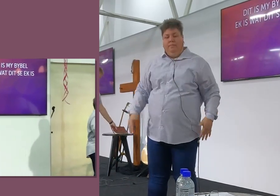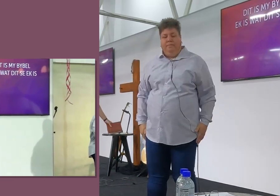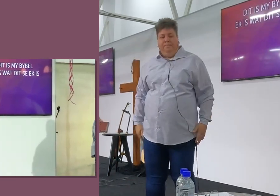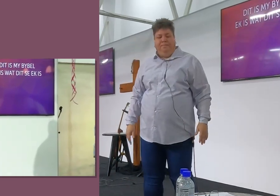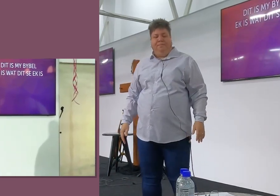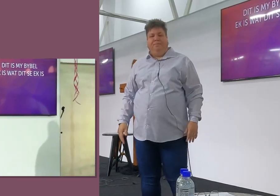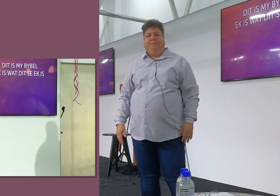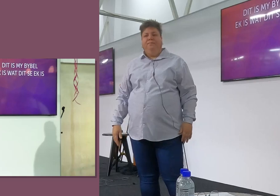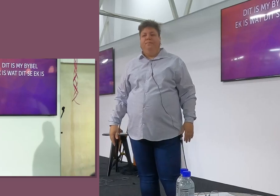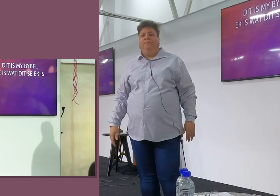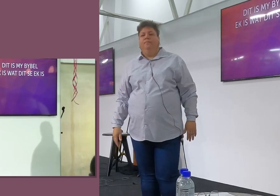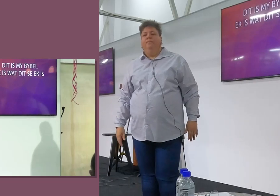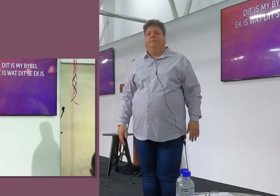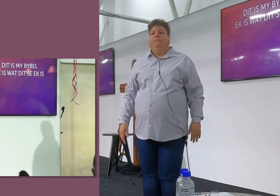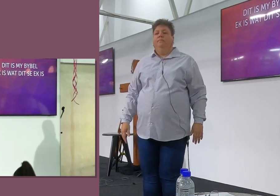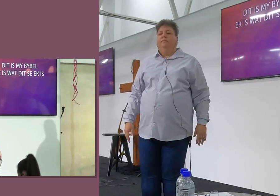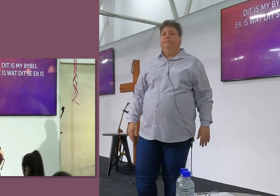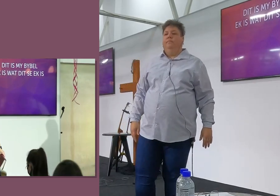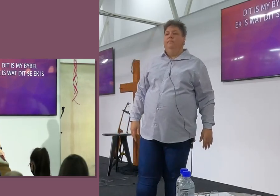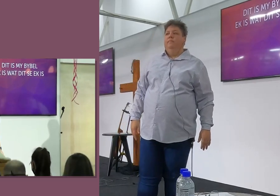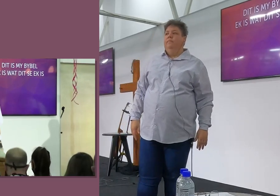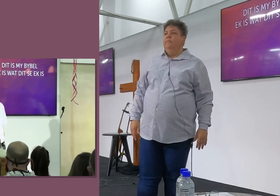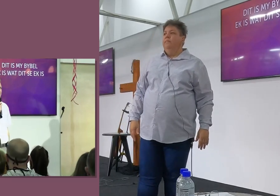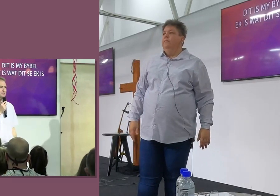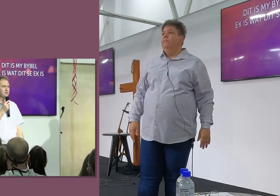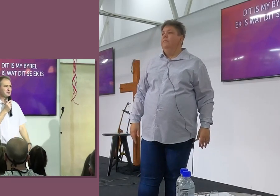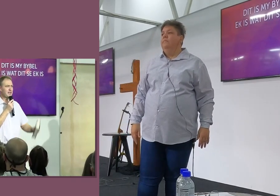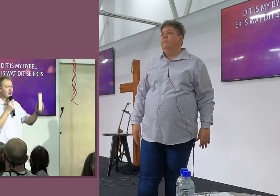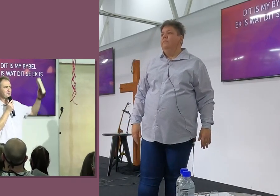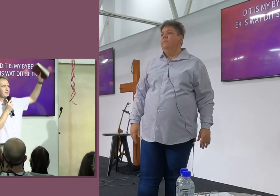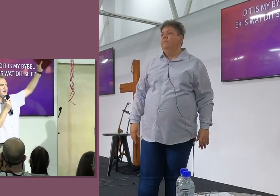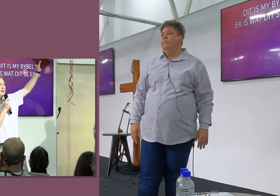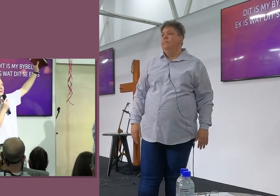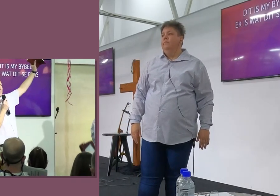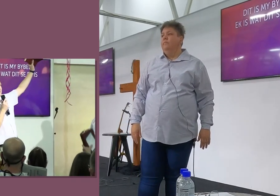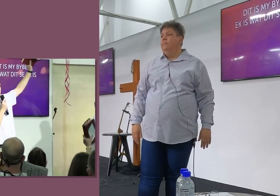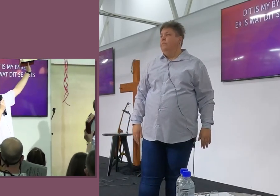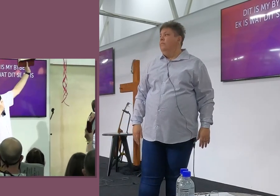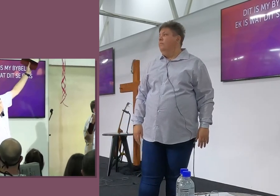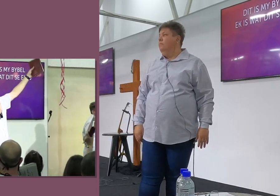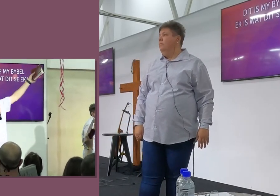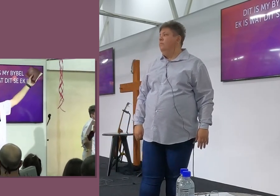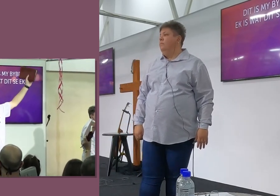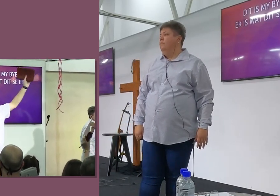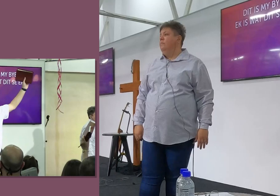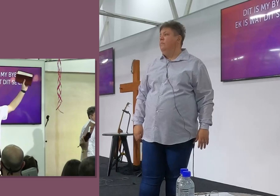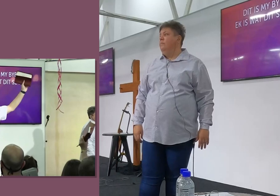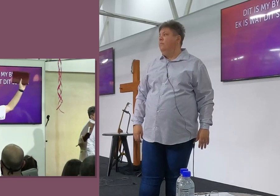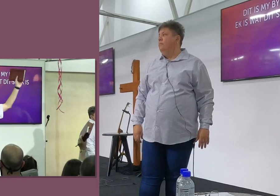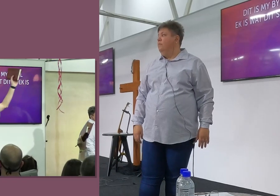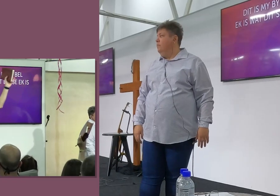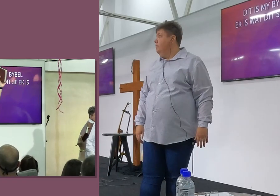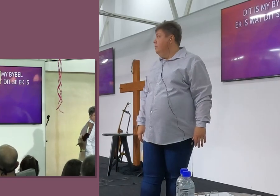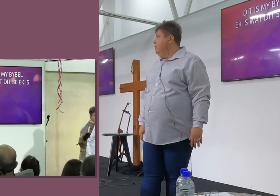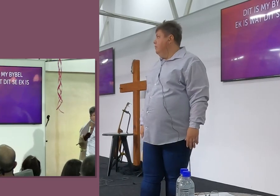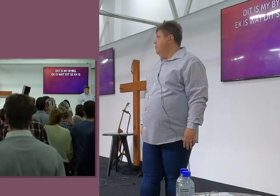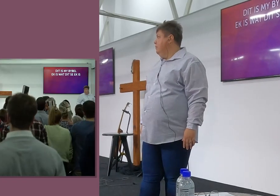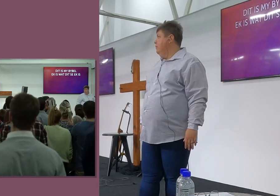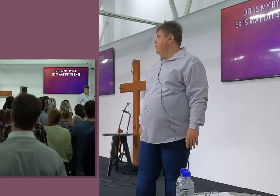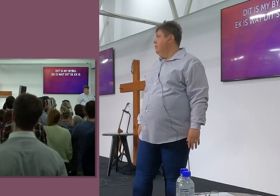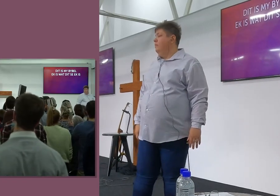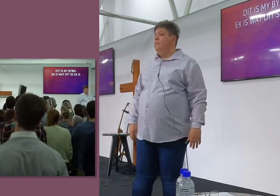Kom ons staan saam, En, Wie staan op die slides daar achter, Jullie gaan vir my moet help, Jullie gaan vir my moet aanskyn, Want ek het nou net een te minand,